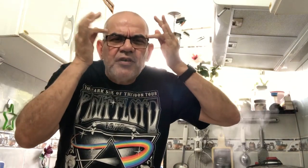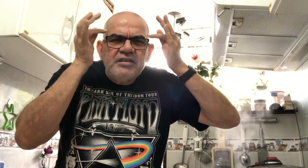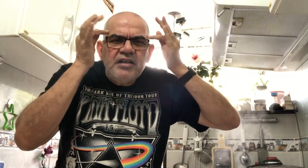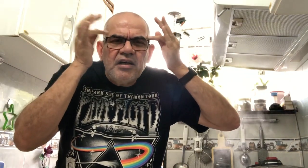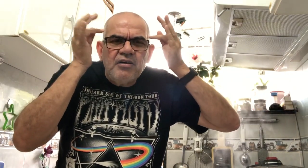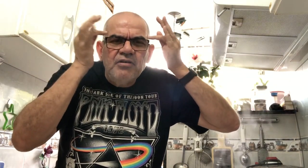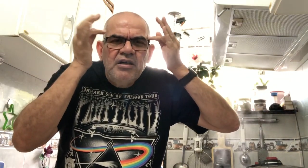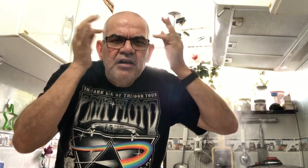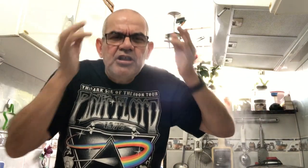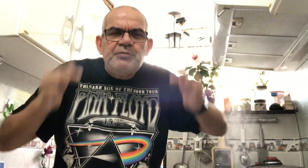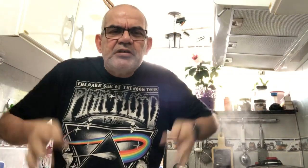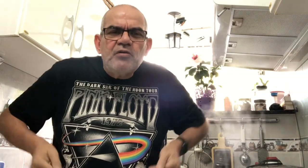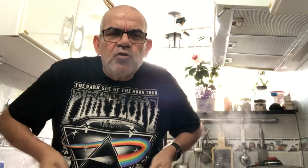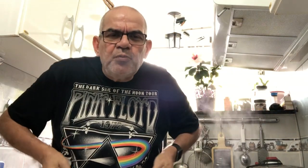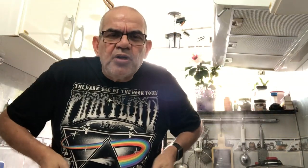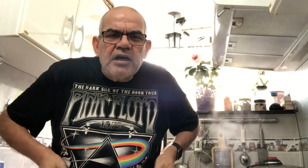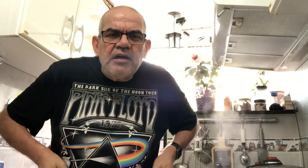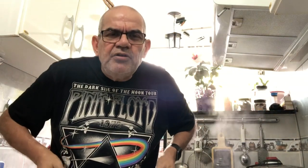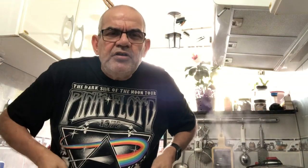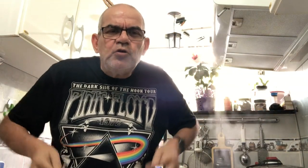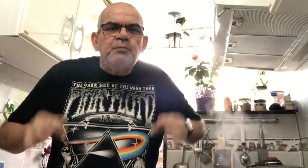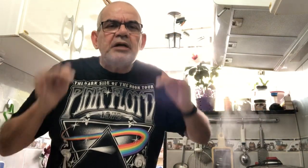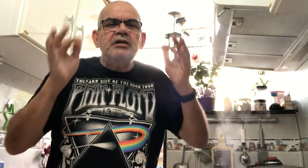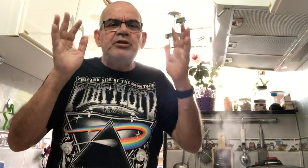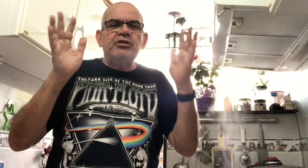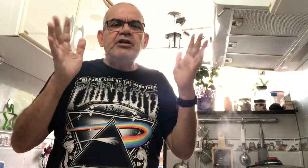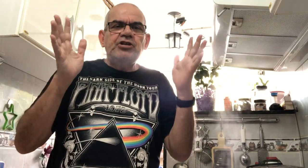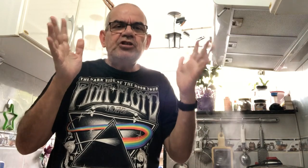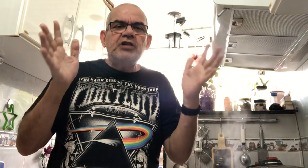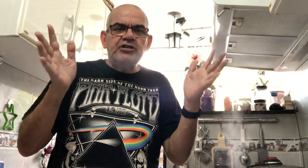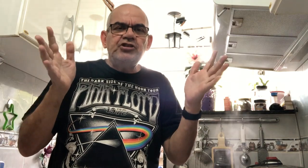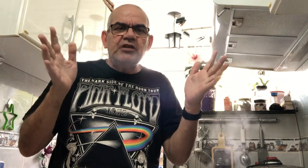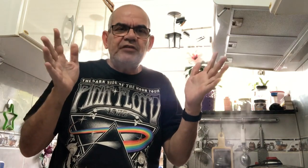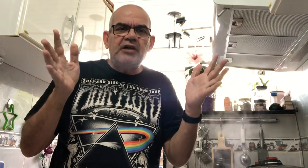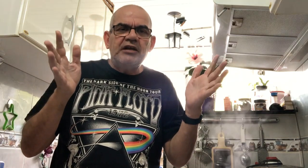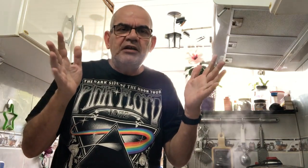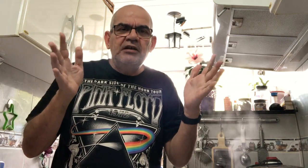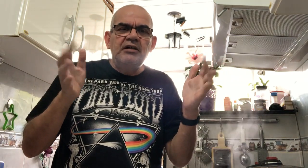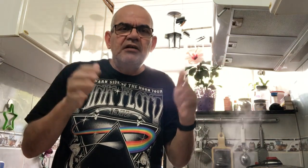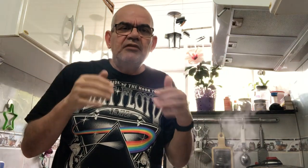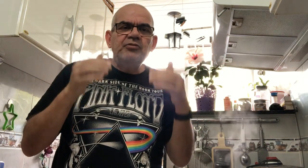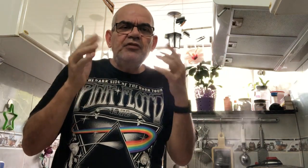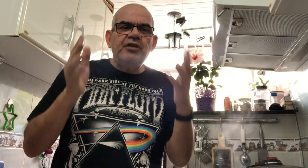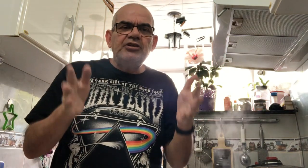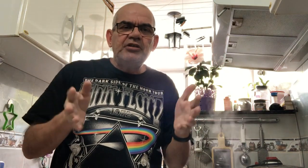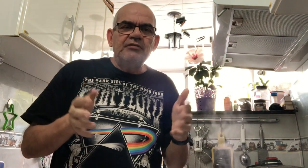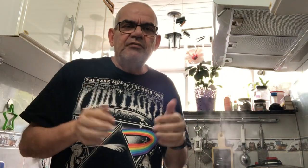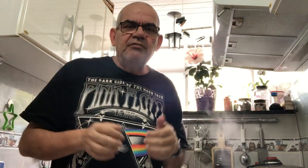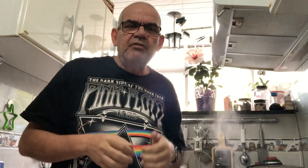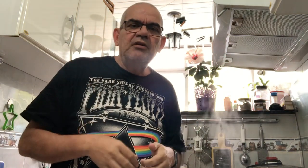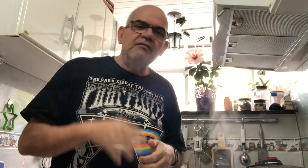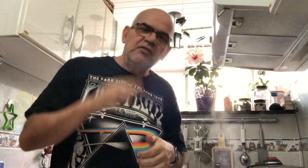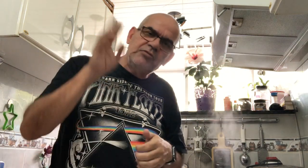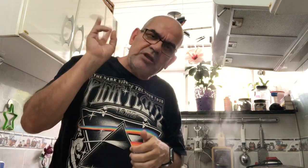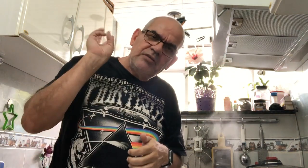facial, expressão corporal. Isso é outro parâmetro que a gente ainda vai falar. Vamos em frente, então. Vamos ao